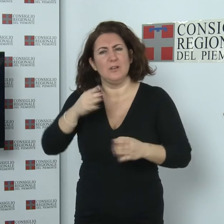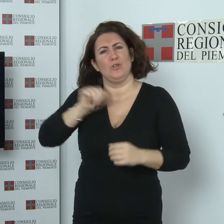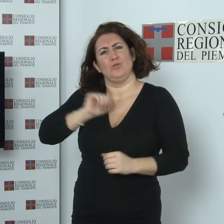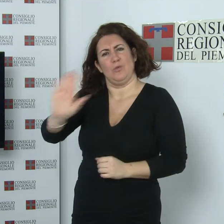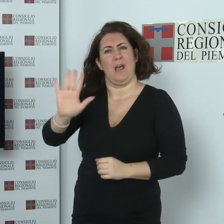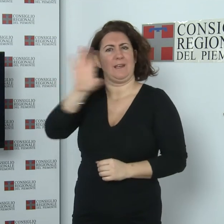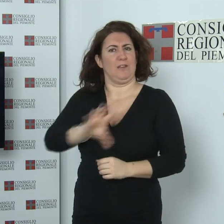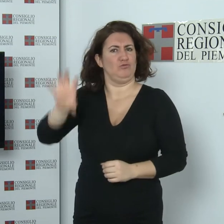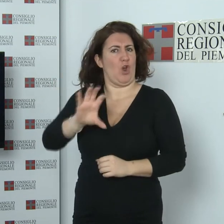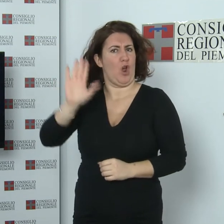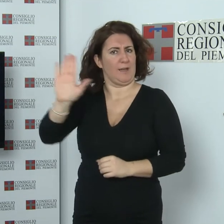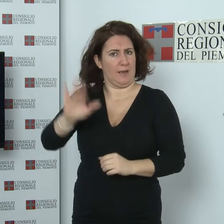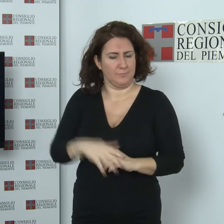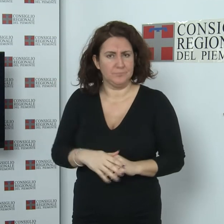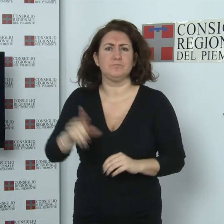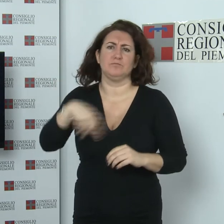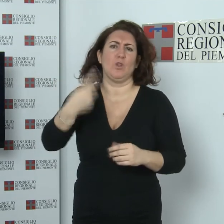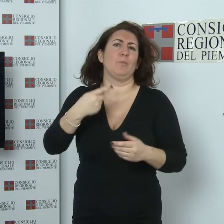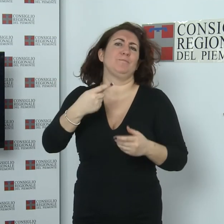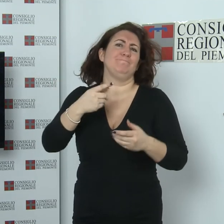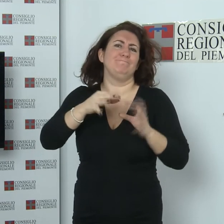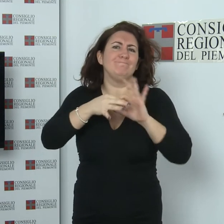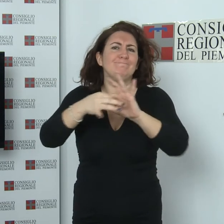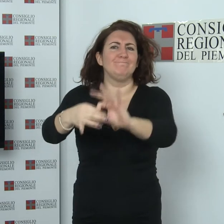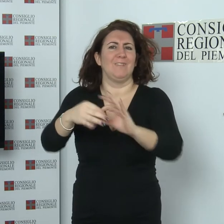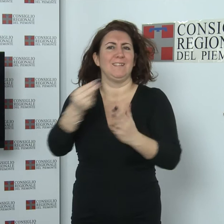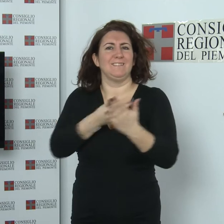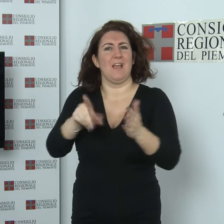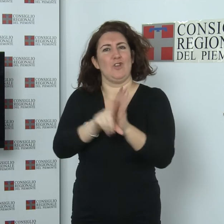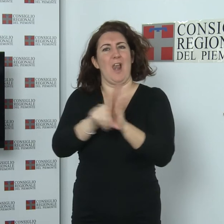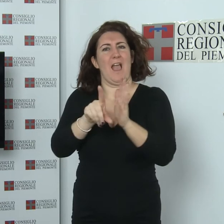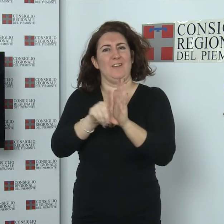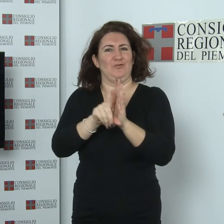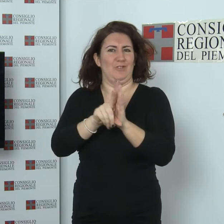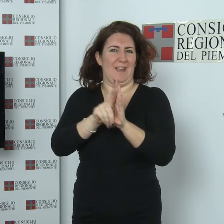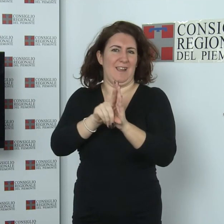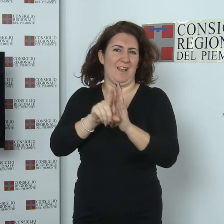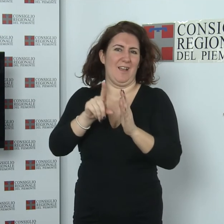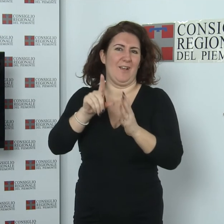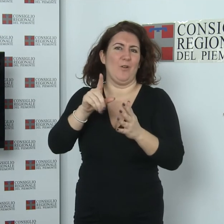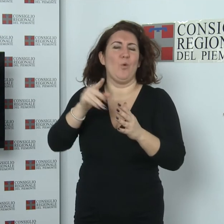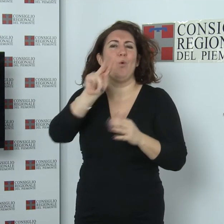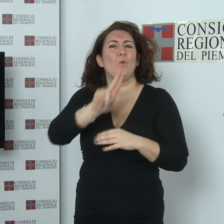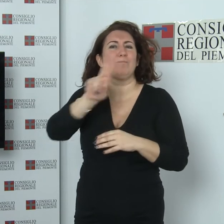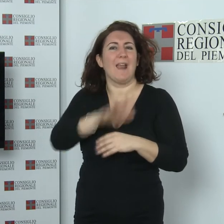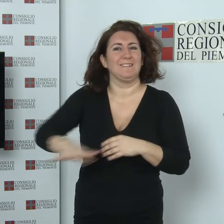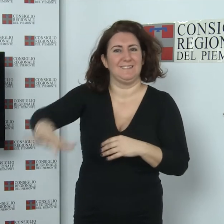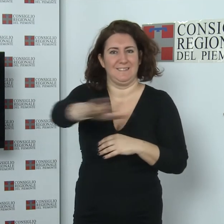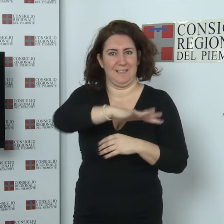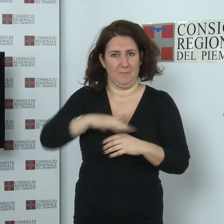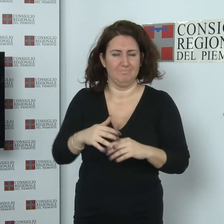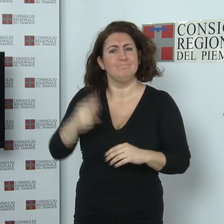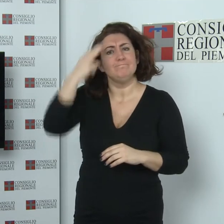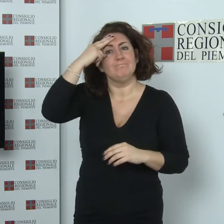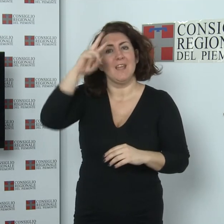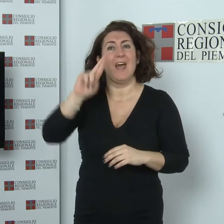proseguito l'esame del disegno di legge di riforma urbanistica. Ricordate Rita Levi Montalcini La scienziata turinese Rita